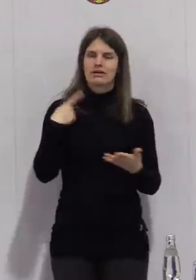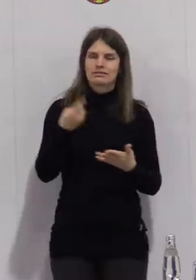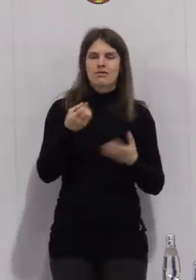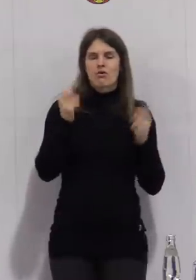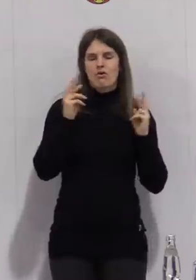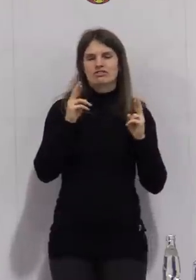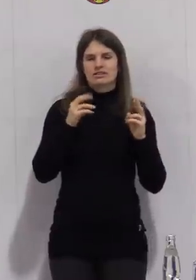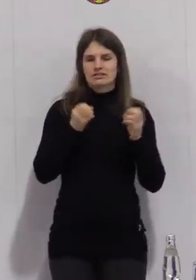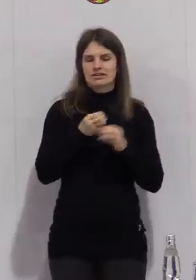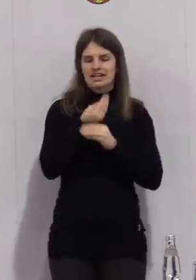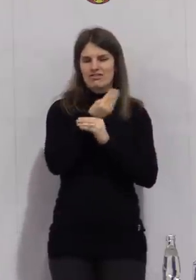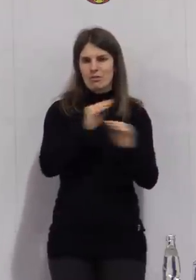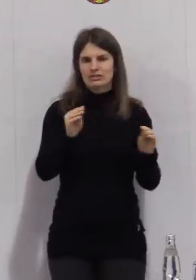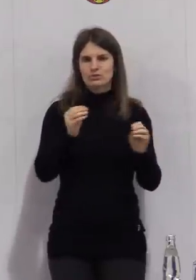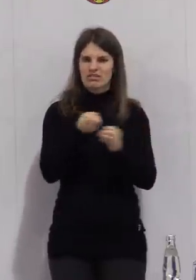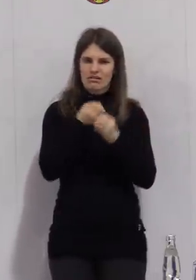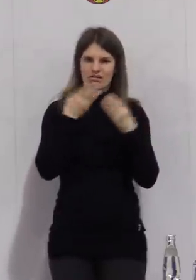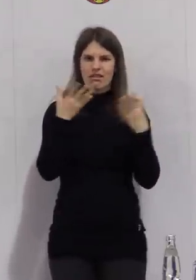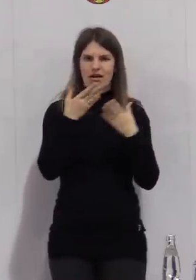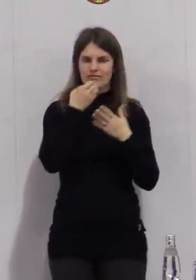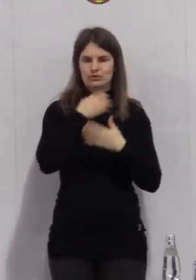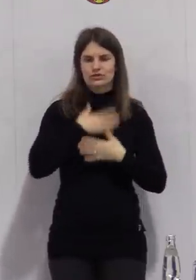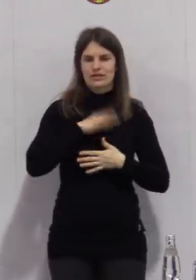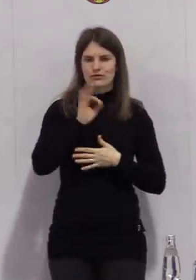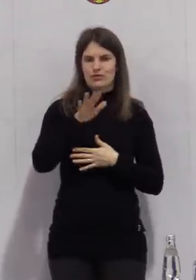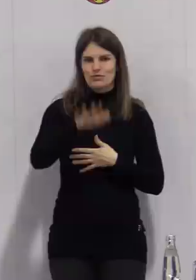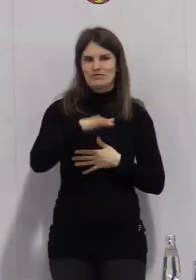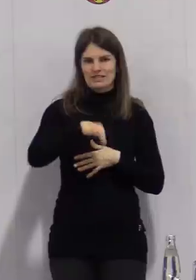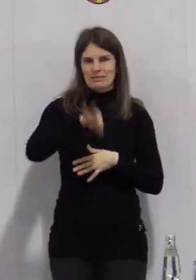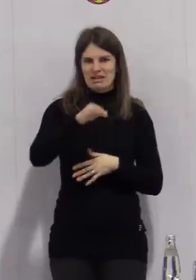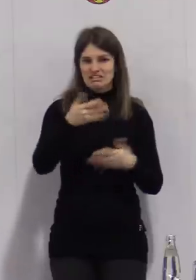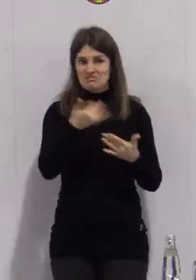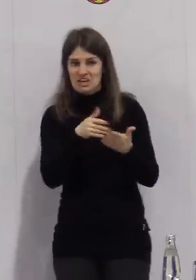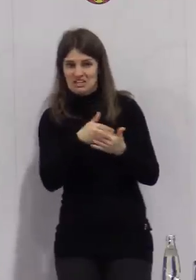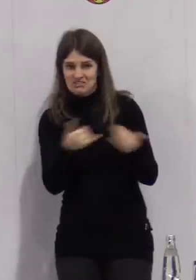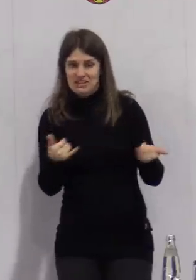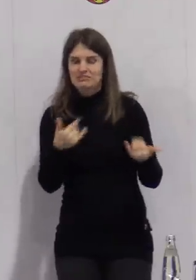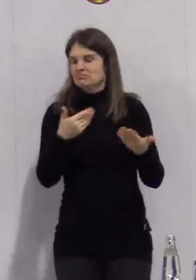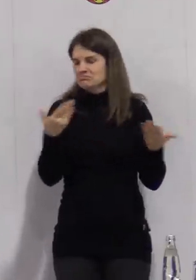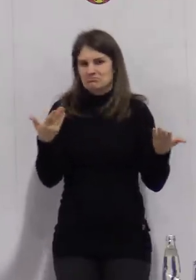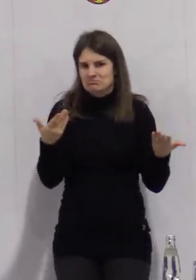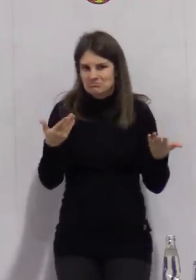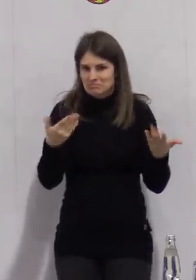Information, wie es am 15. weitergeht, habe ich jetzt nichts weiter zu sagen. Vielen Dank.